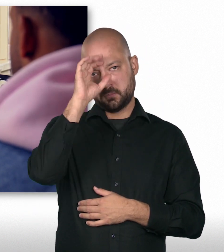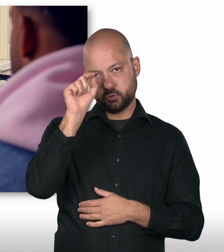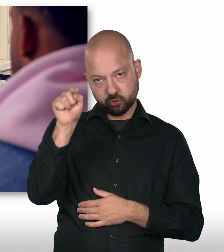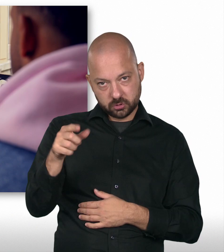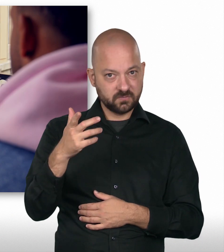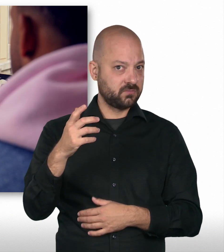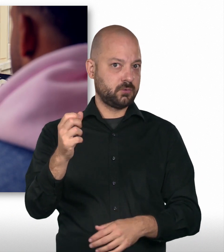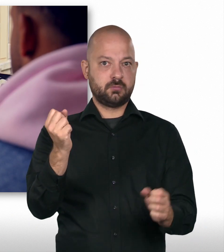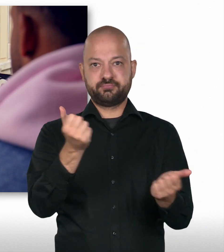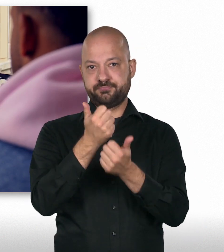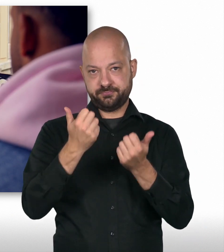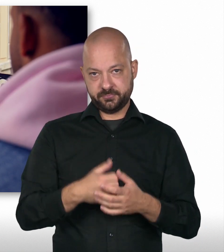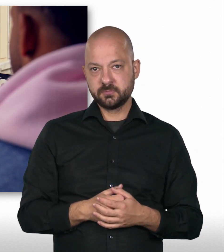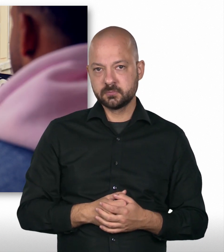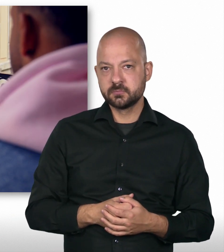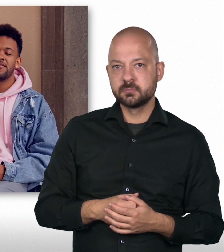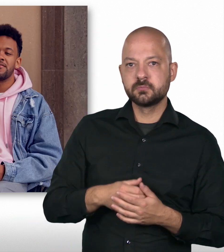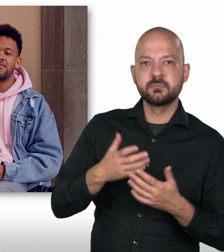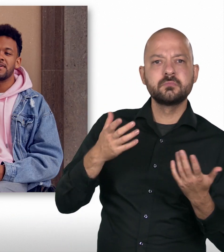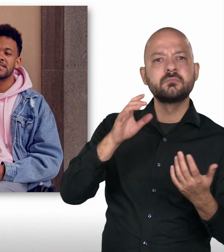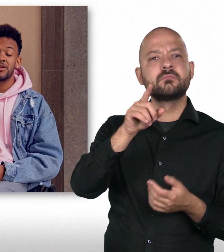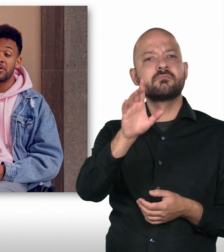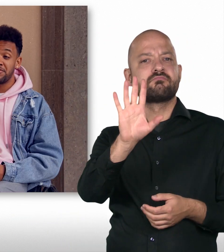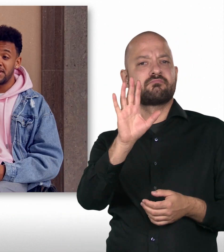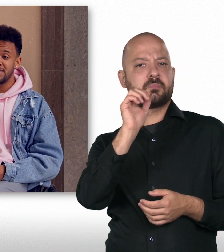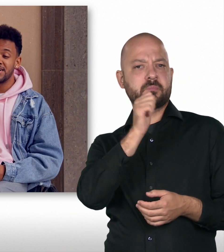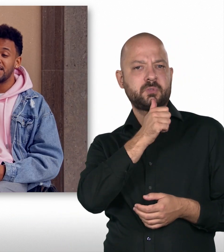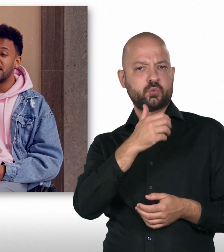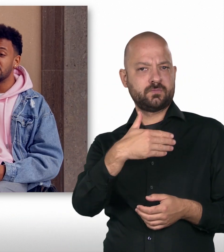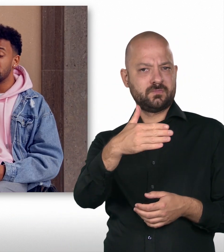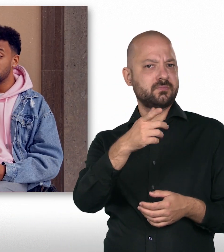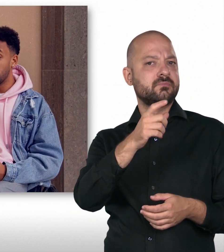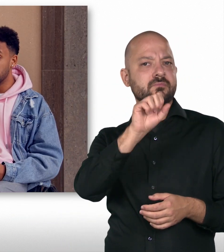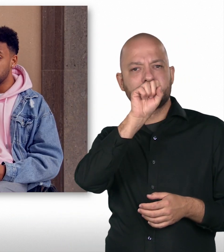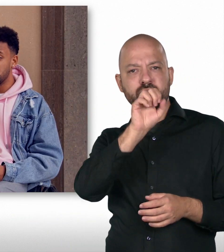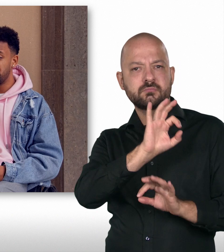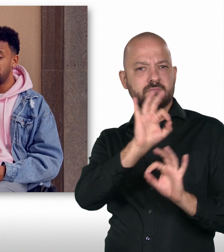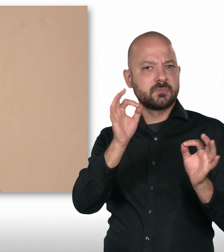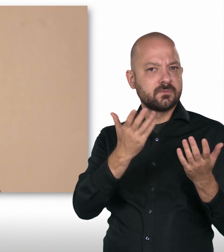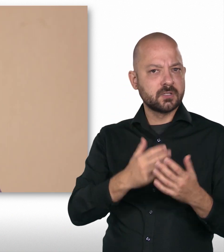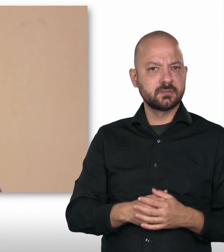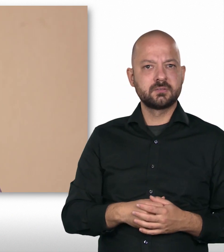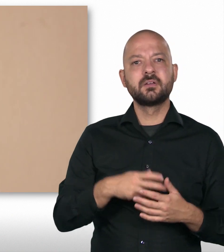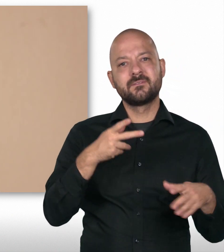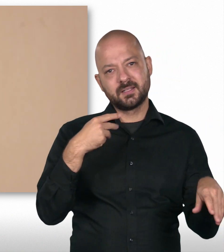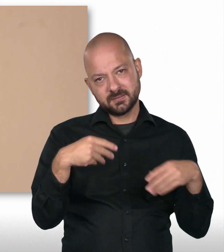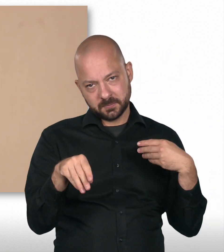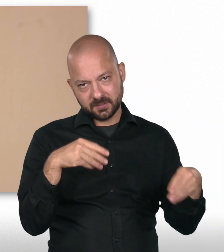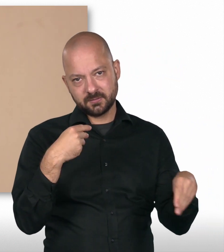Botschaft gearbeitet und es war sehr toll. Was genau gefällt dir an deinem kommenden Beruf am besten? Die Flexibilität.